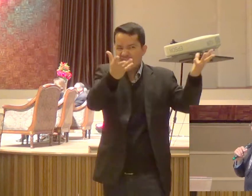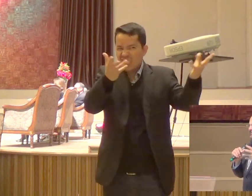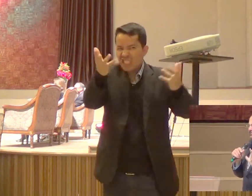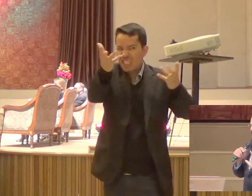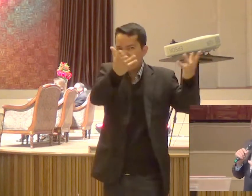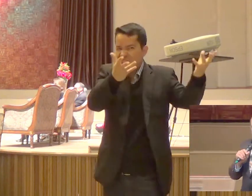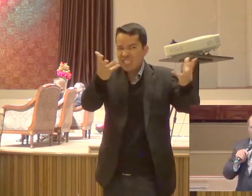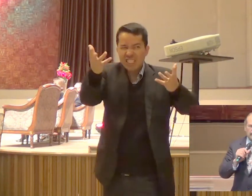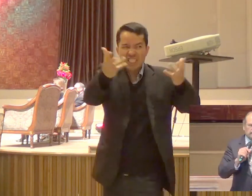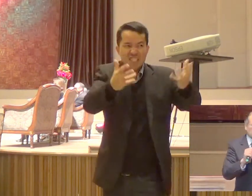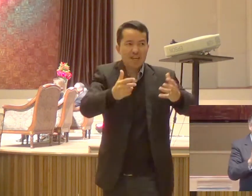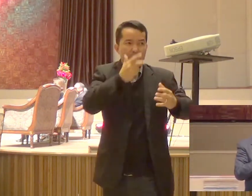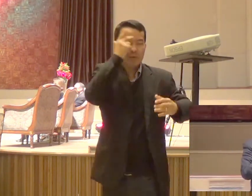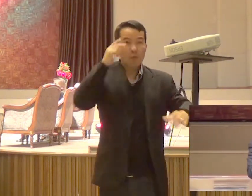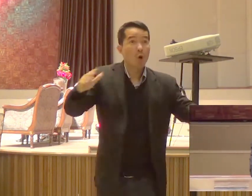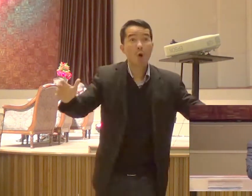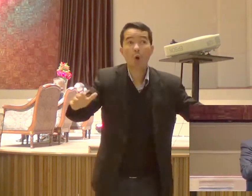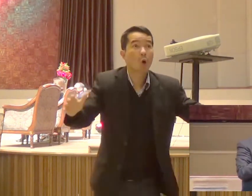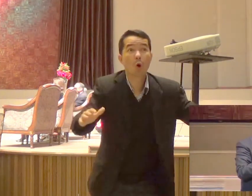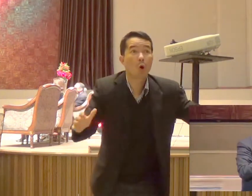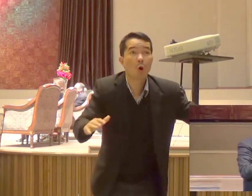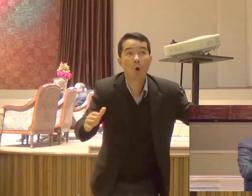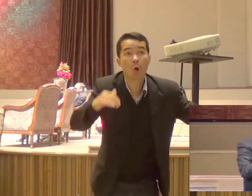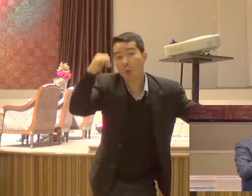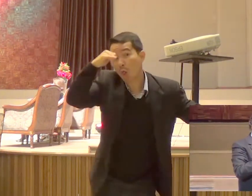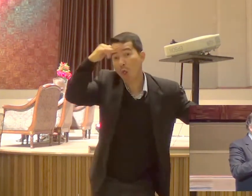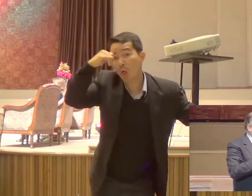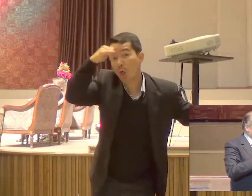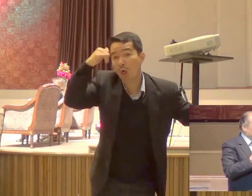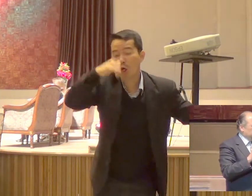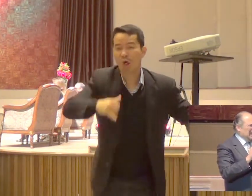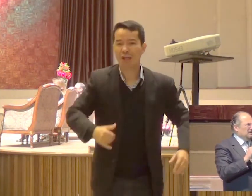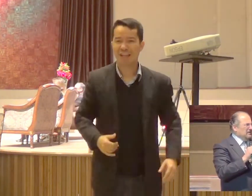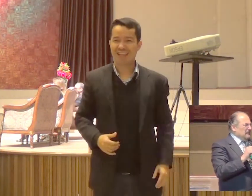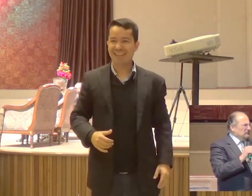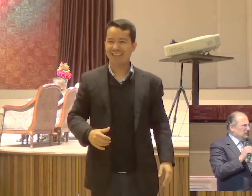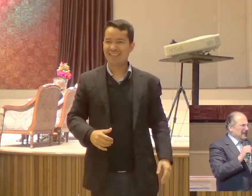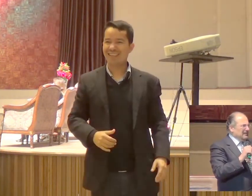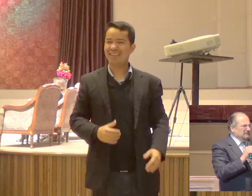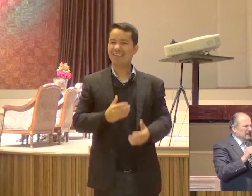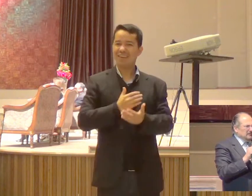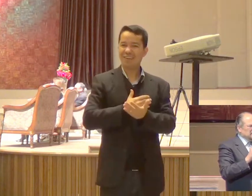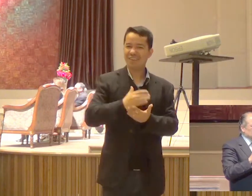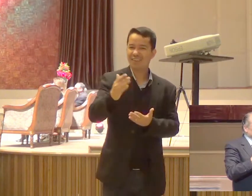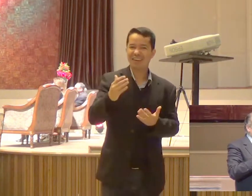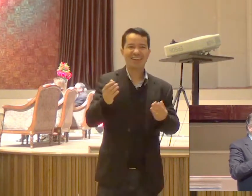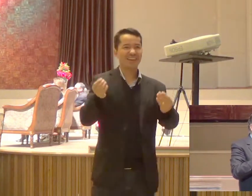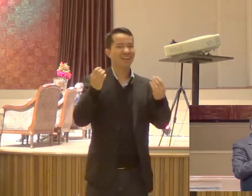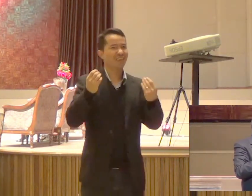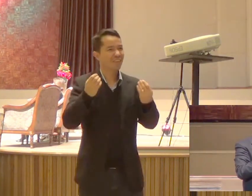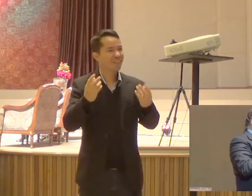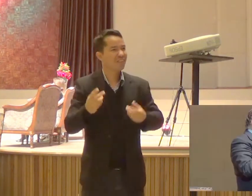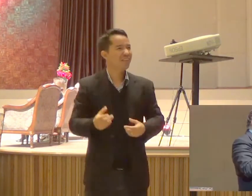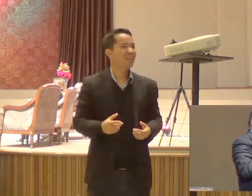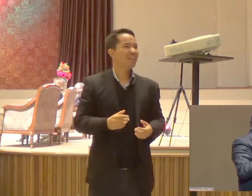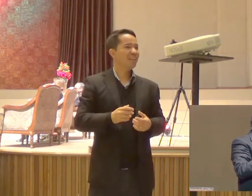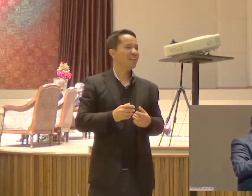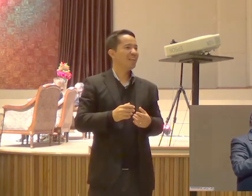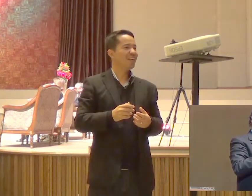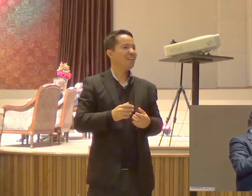benção Já me falaram assim Parece que tem um monte de problema E tal O cara Sei lá Não é muito homem